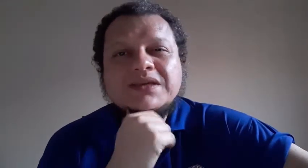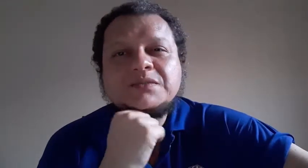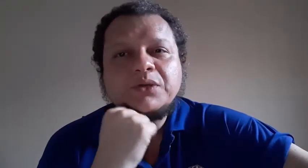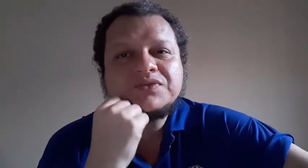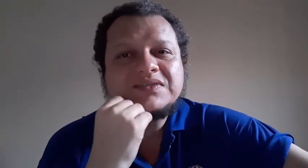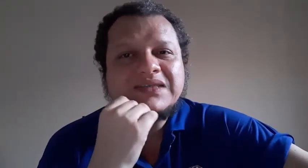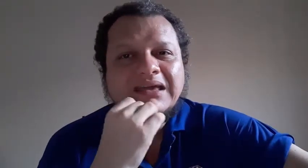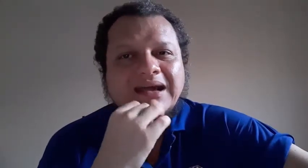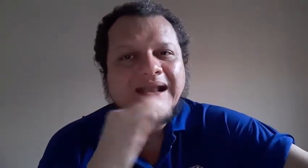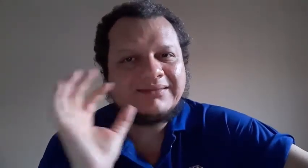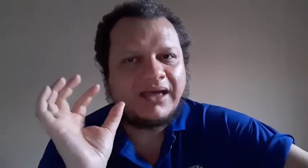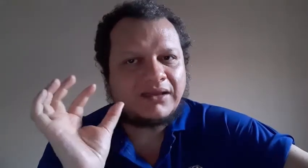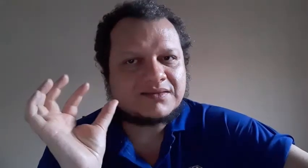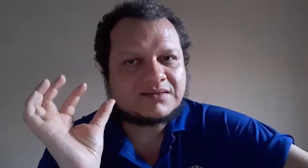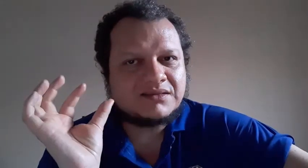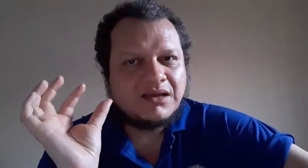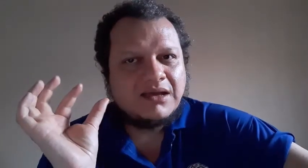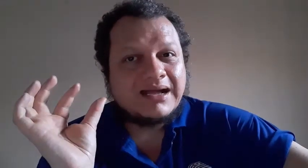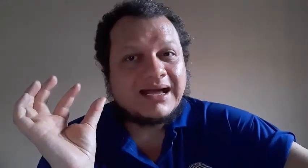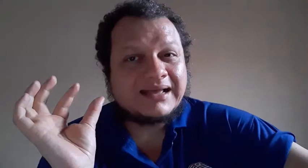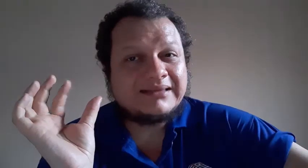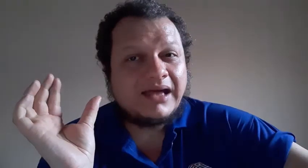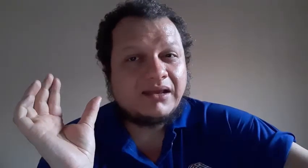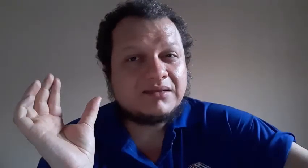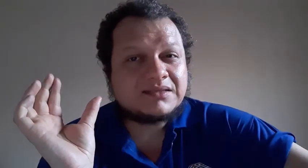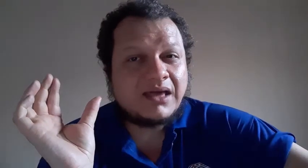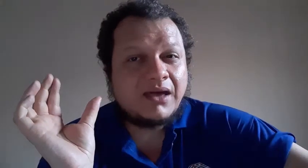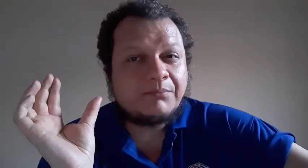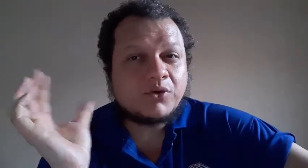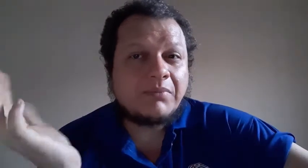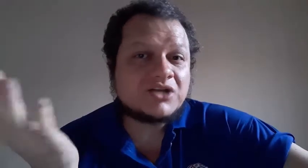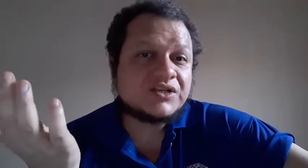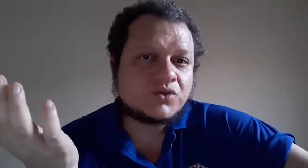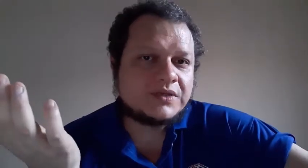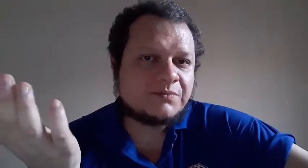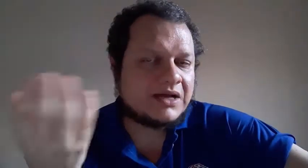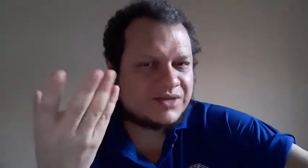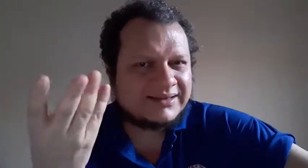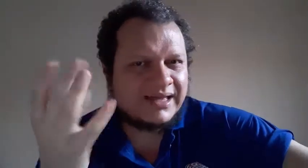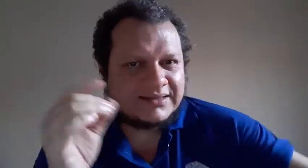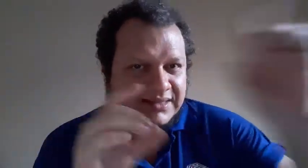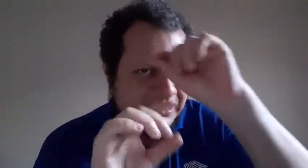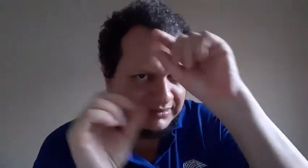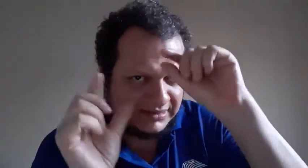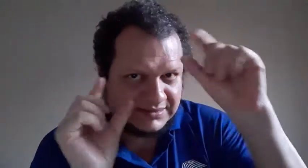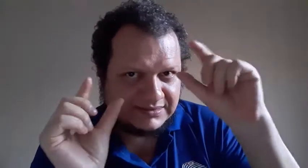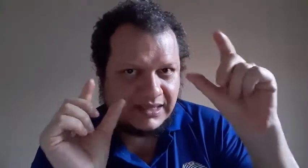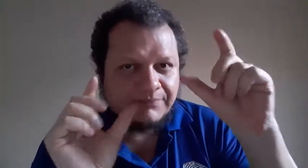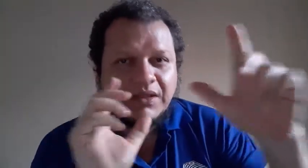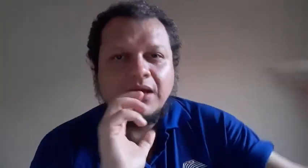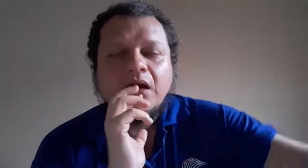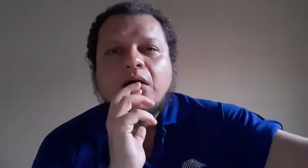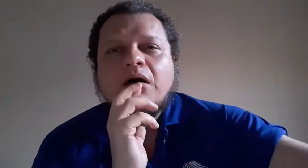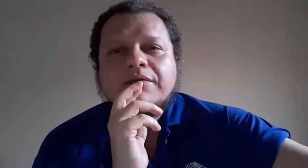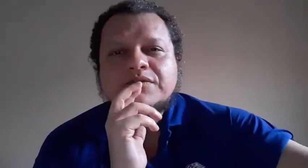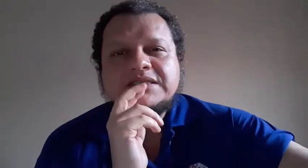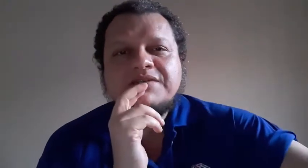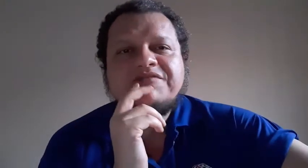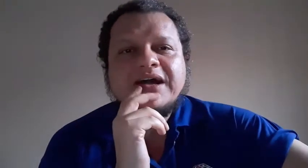.100 caracteres. Caracteres por páginas com espaço. Caracteres letras, né? Ó, você vai